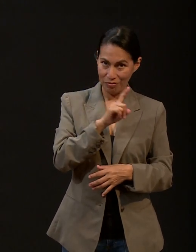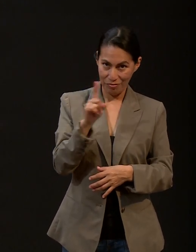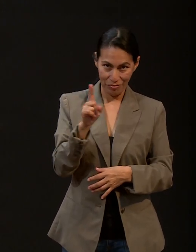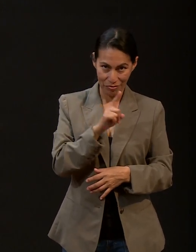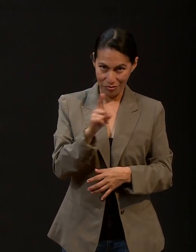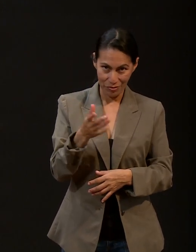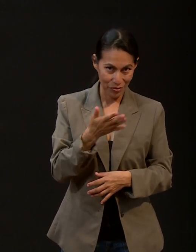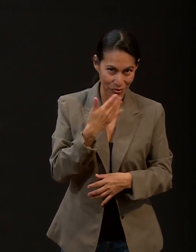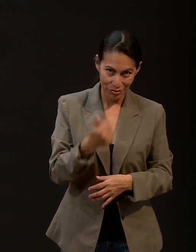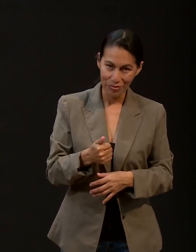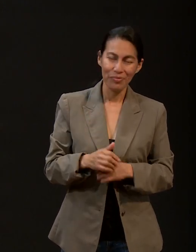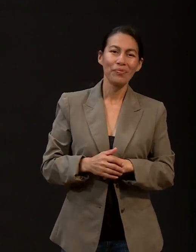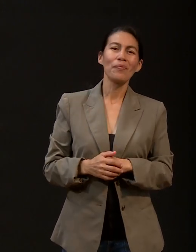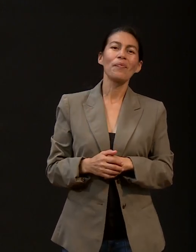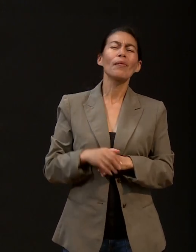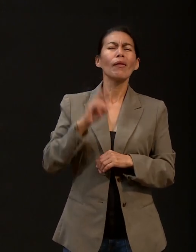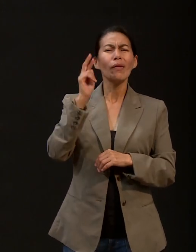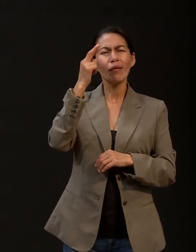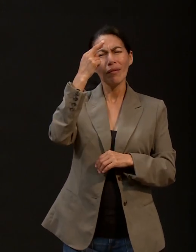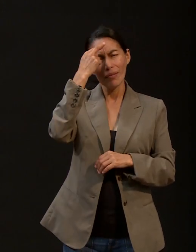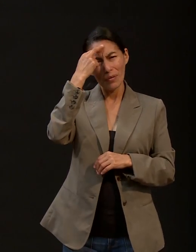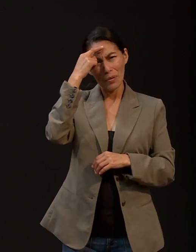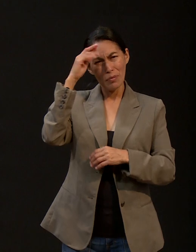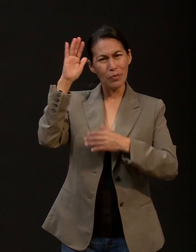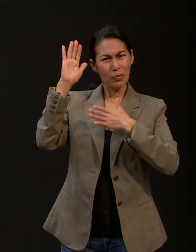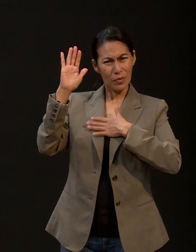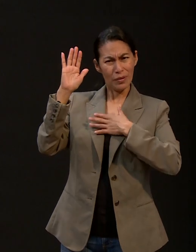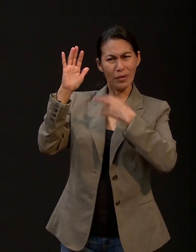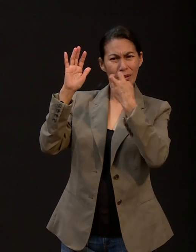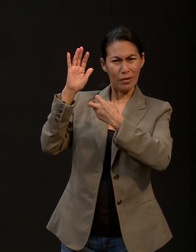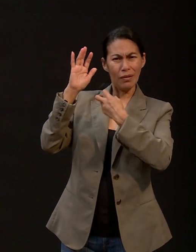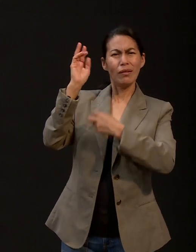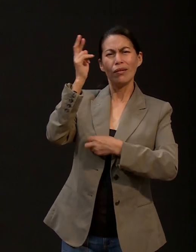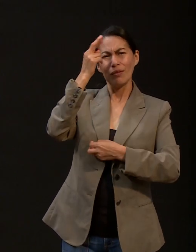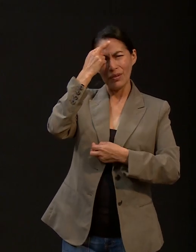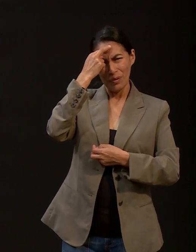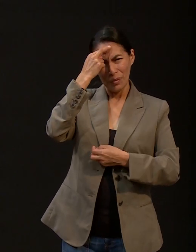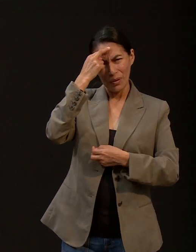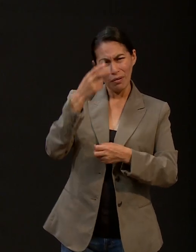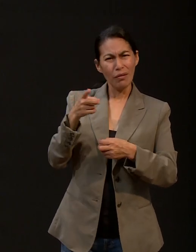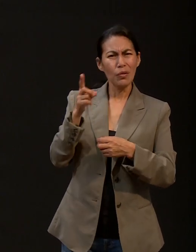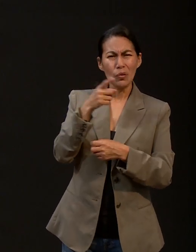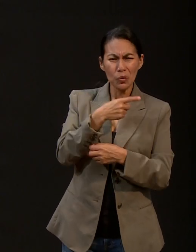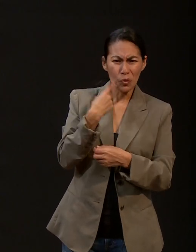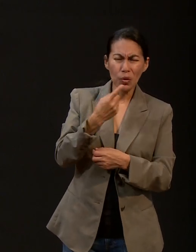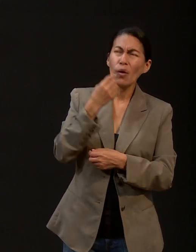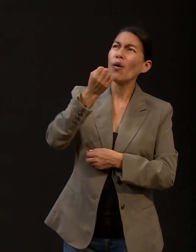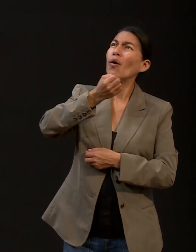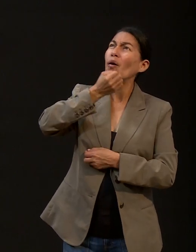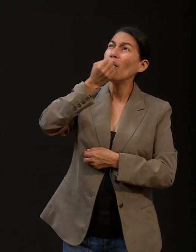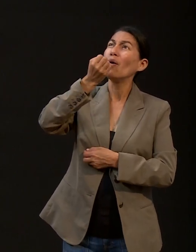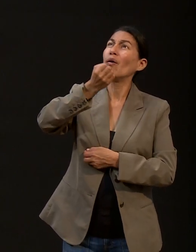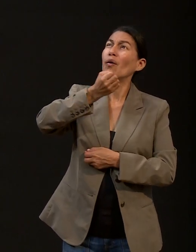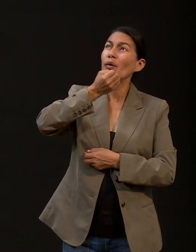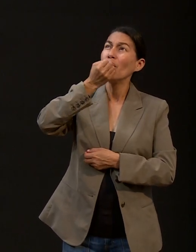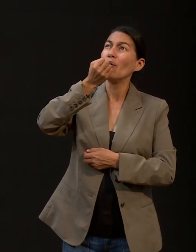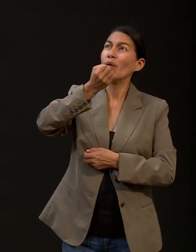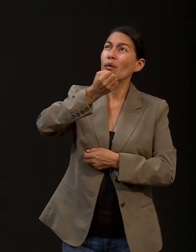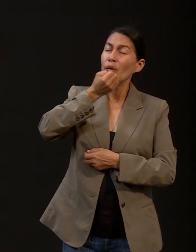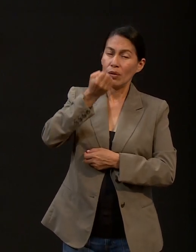Recordemos esta promesa durante esta semana. Y en oración, digámosle a Dios esta promesa, no porque no la sepa, sino